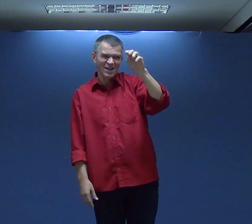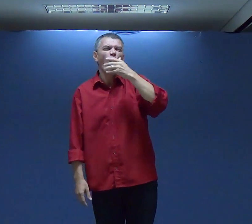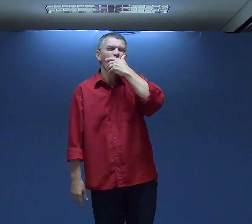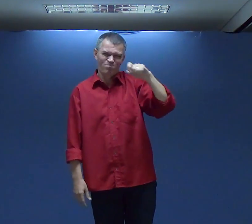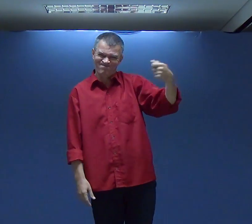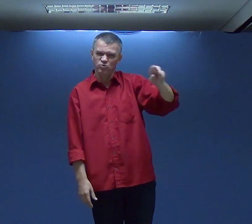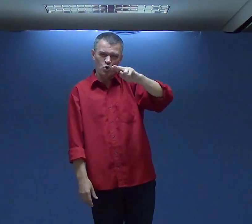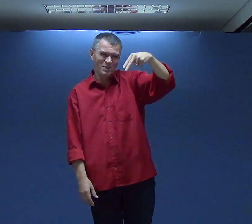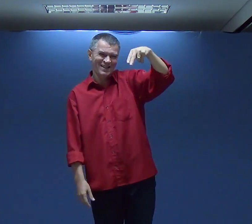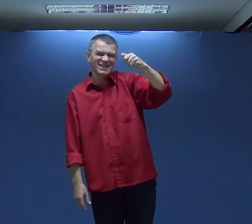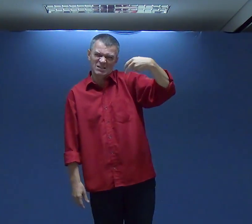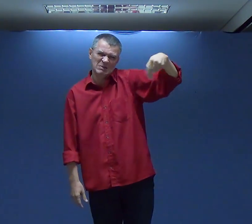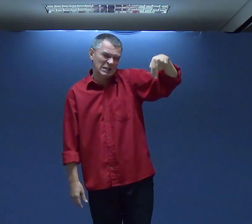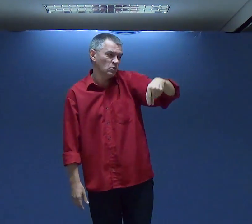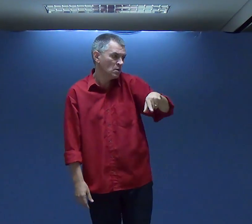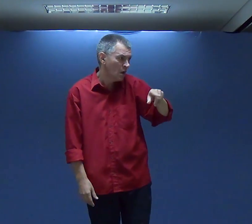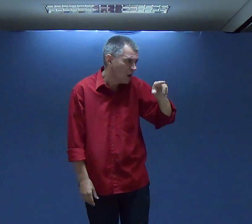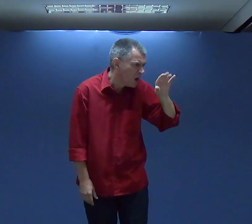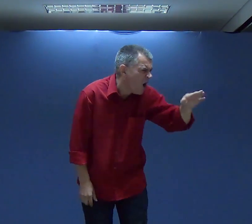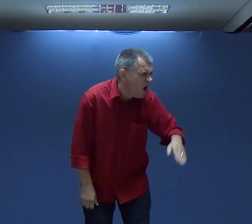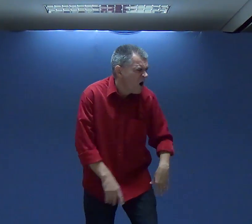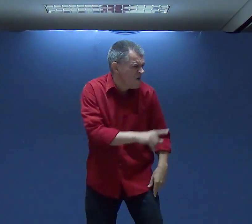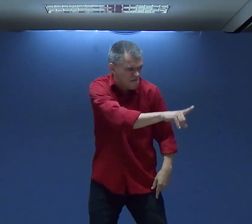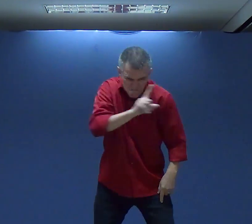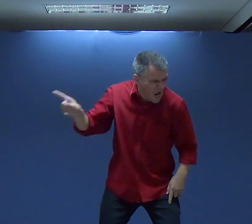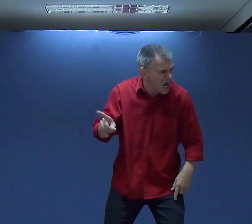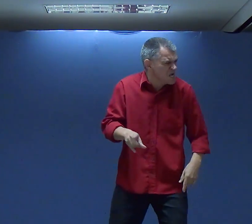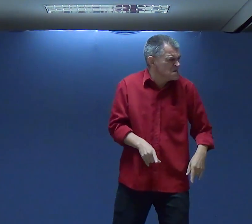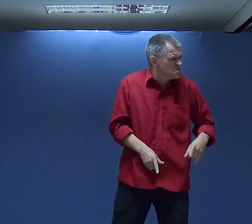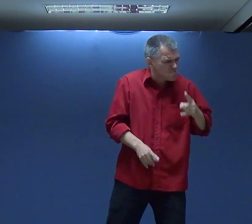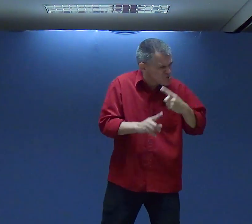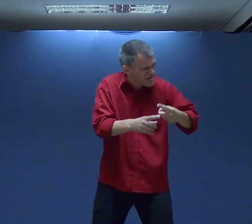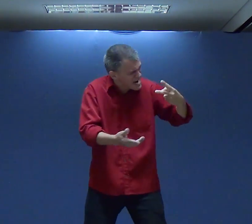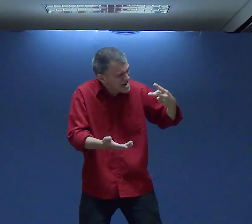E aí Ele chama Um homem Natan